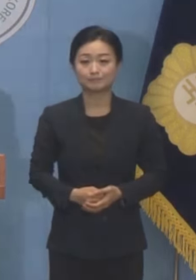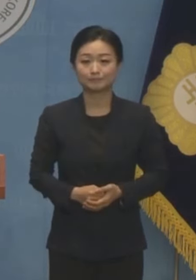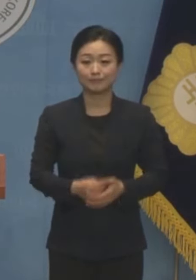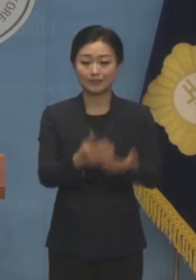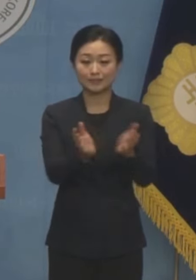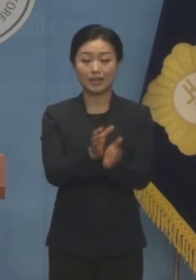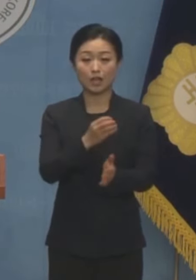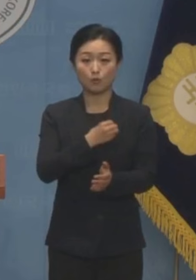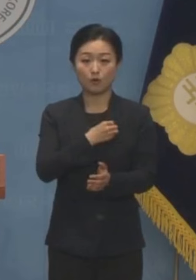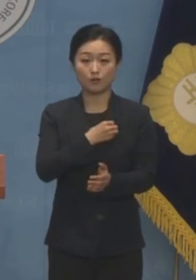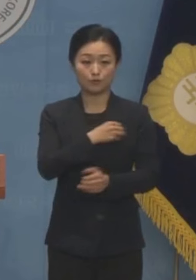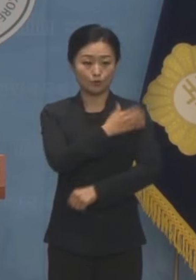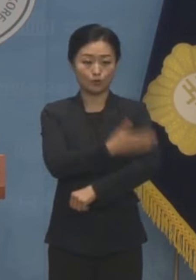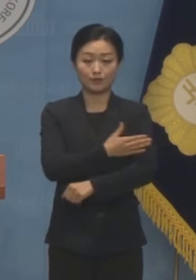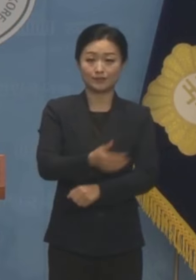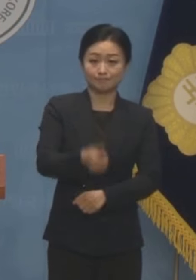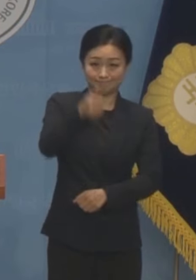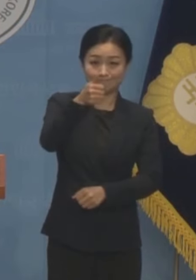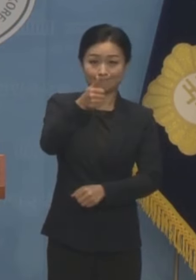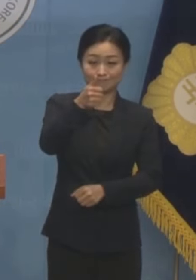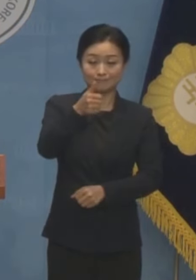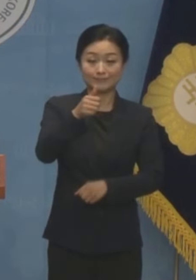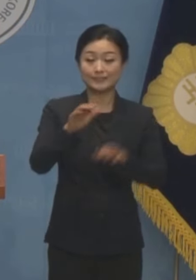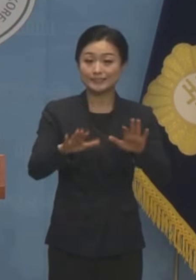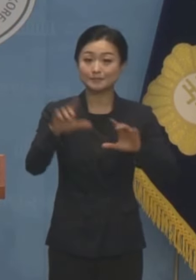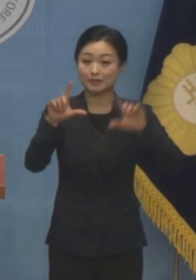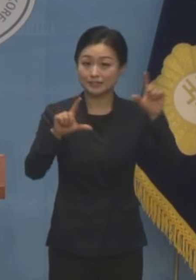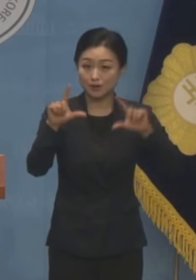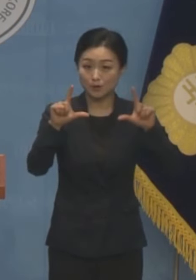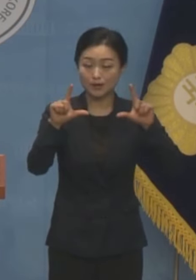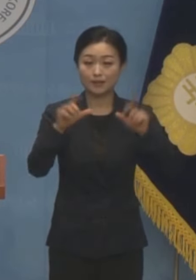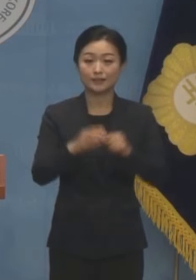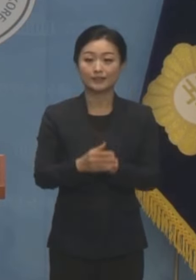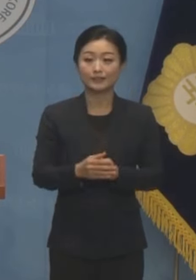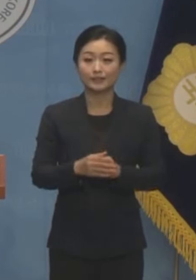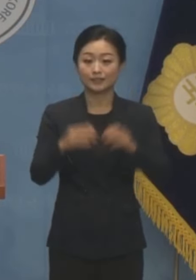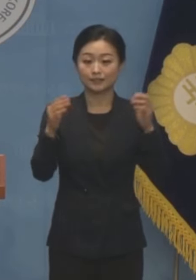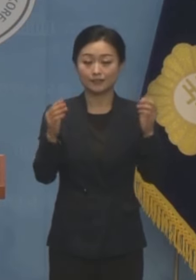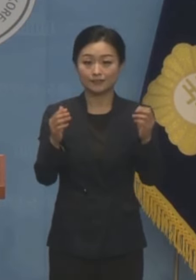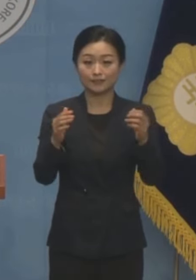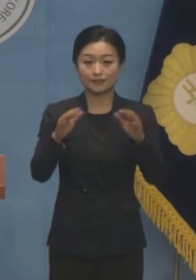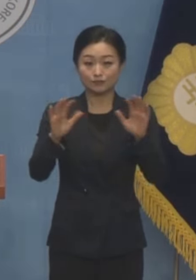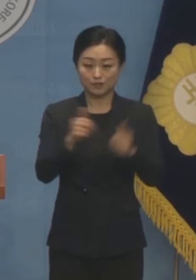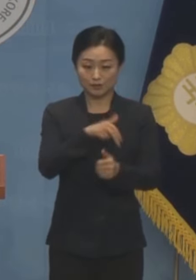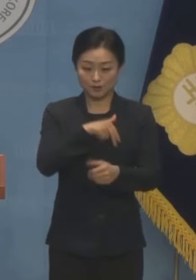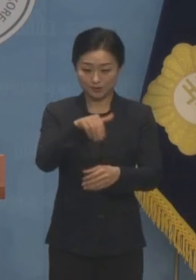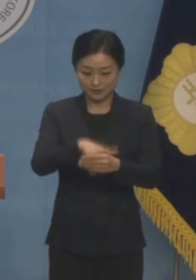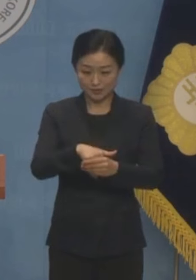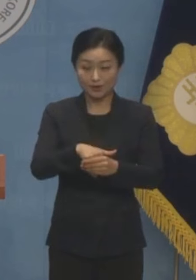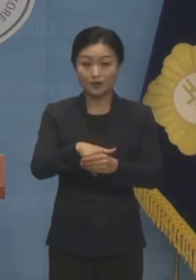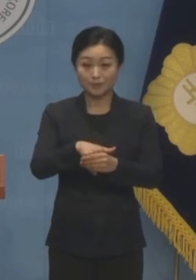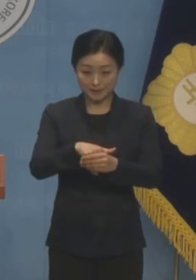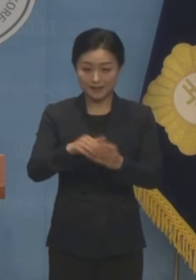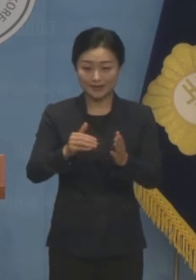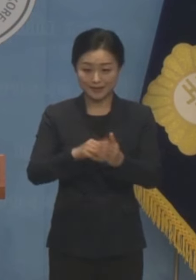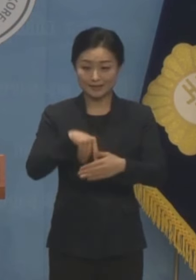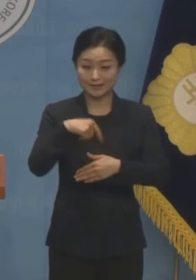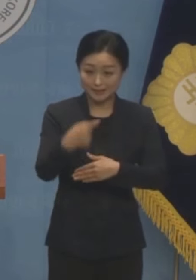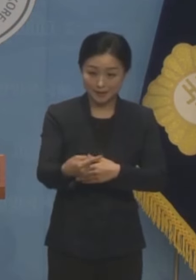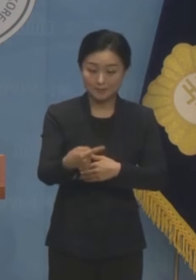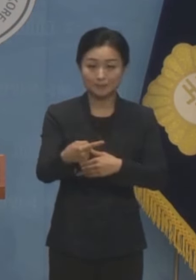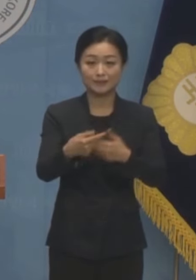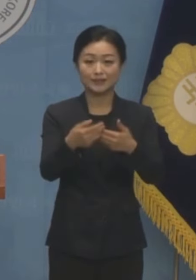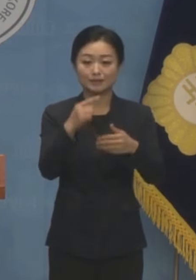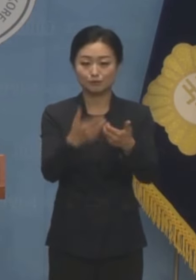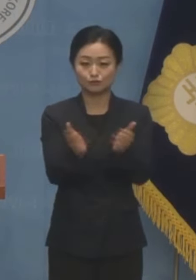당원 주권의 시대정신이 총선에서 첫 고개를 넘고 전당대회에서 두 번째 고개를